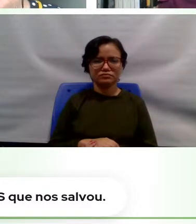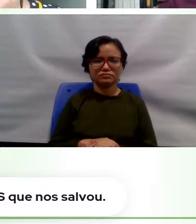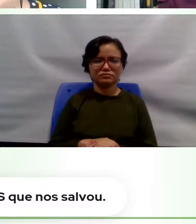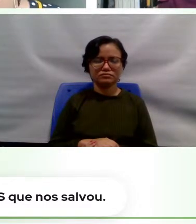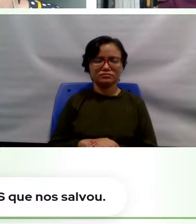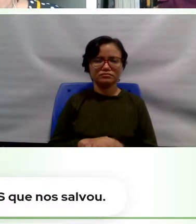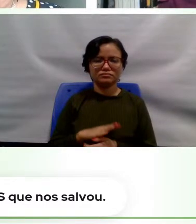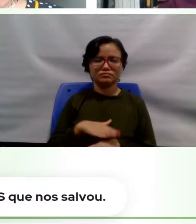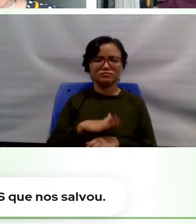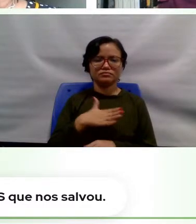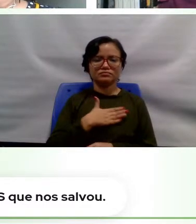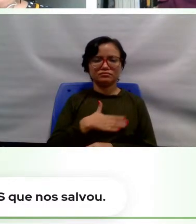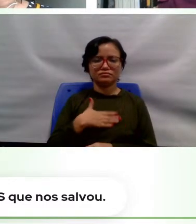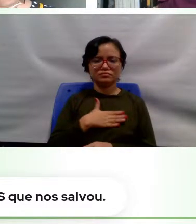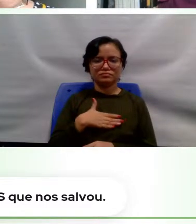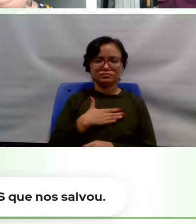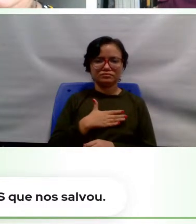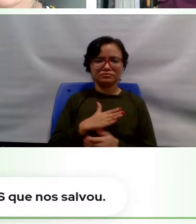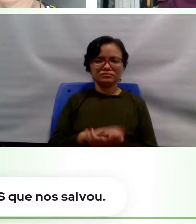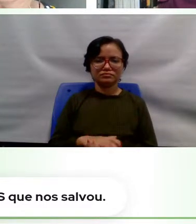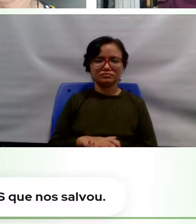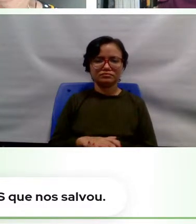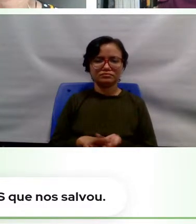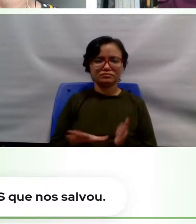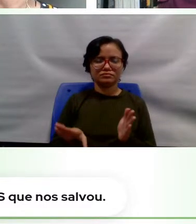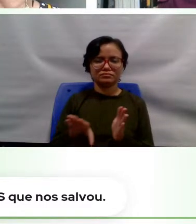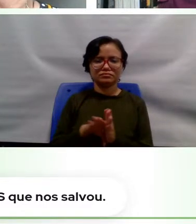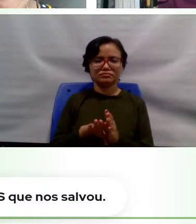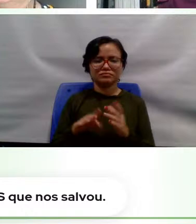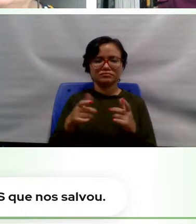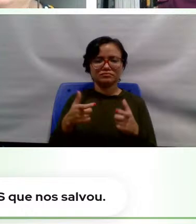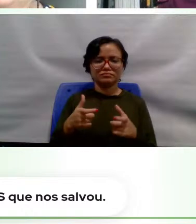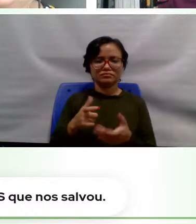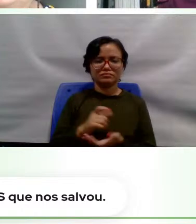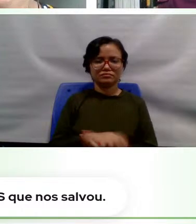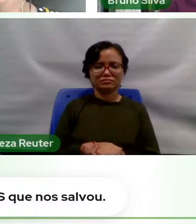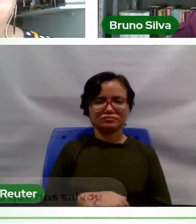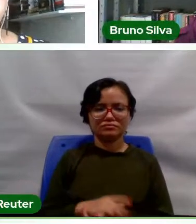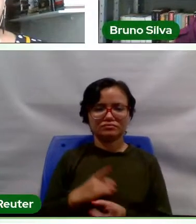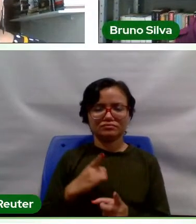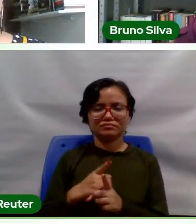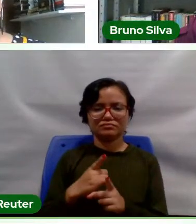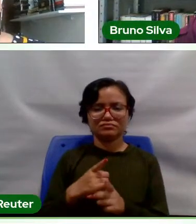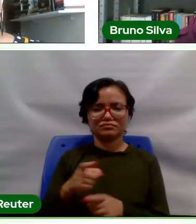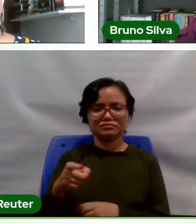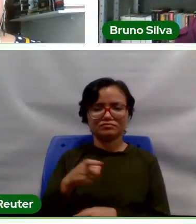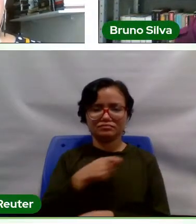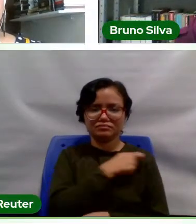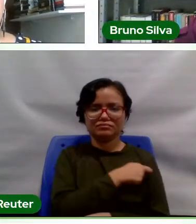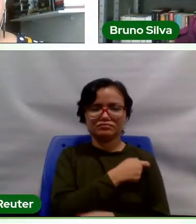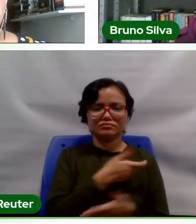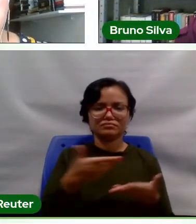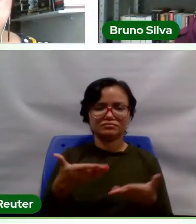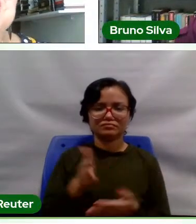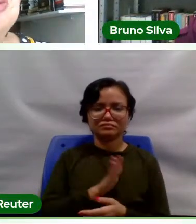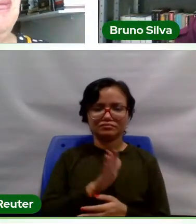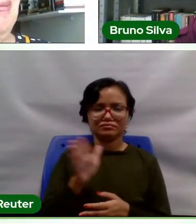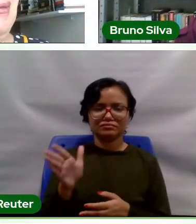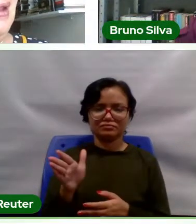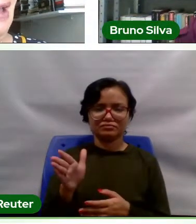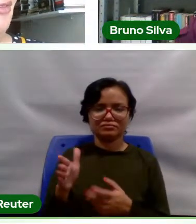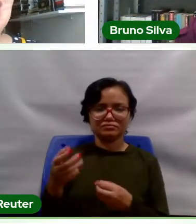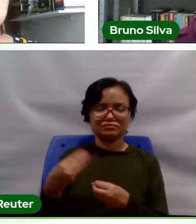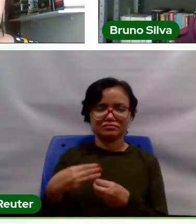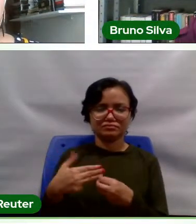dá mais prazer é chegar no lugar e encontrar ex-alunos. Agora mesmo, nós fomos em Eldorado e Carajás